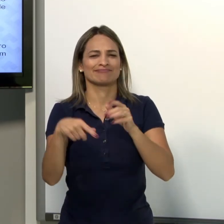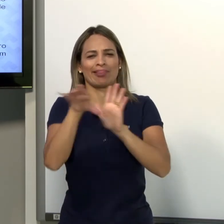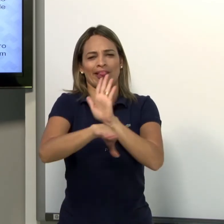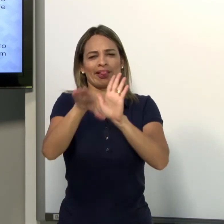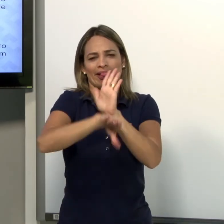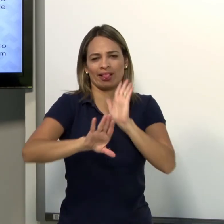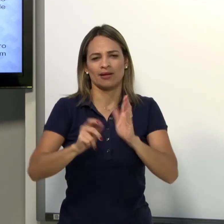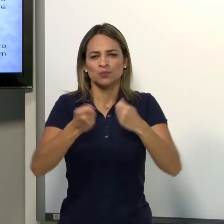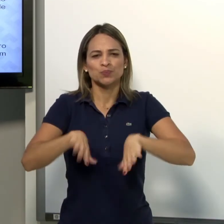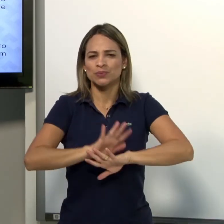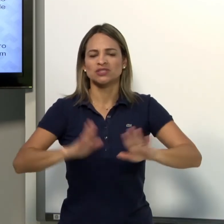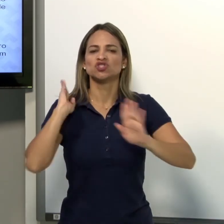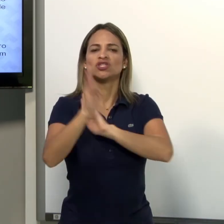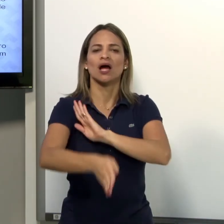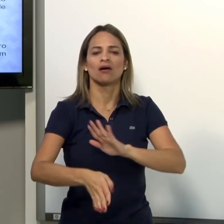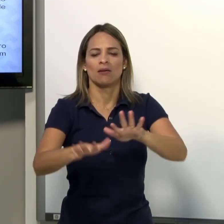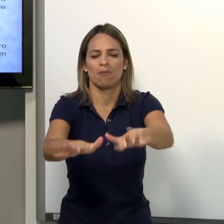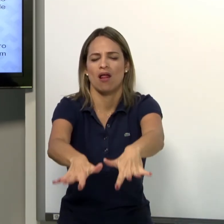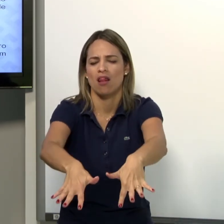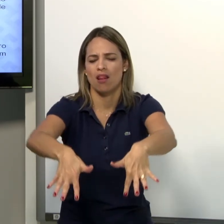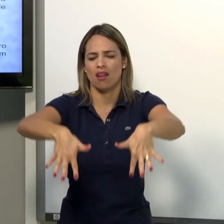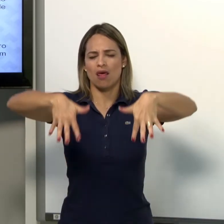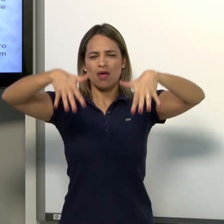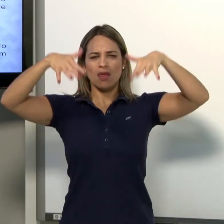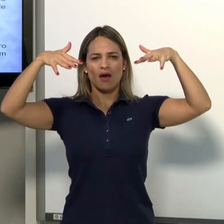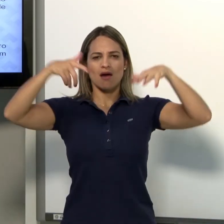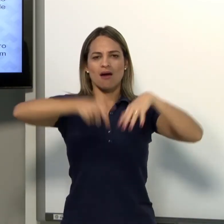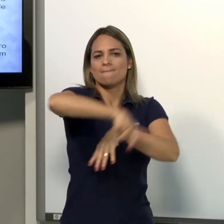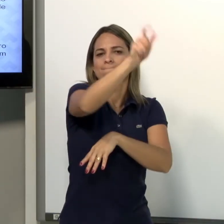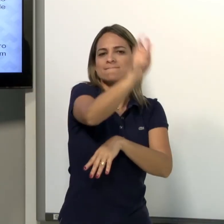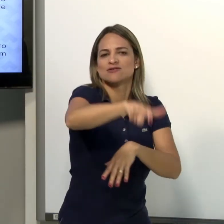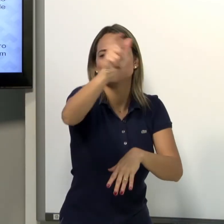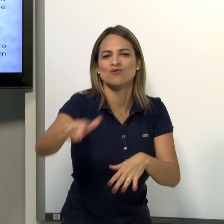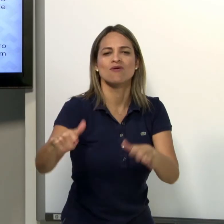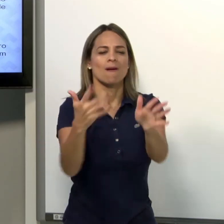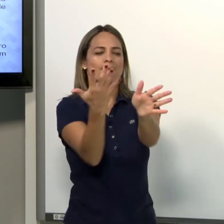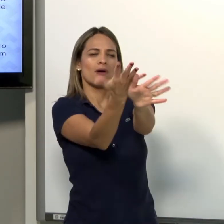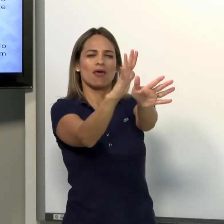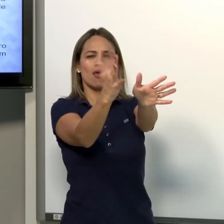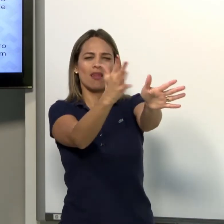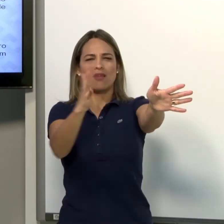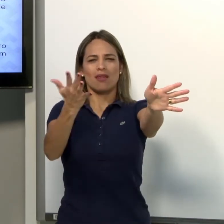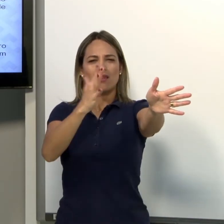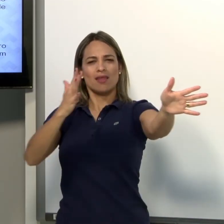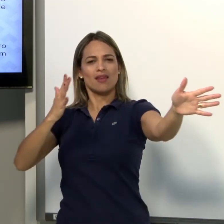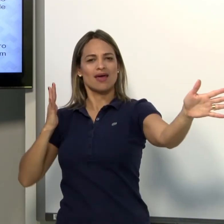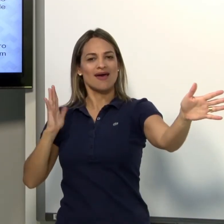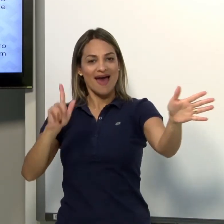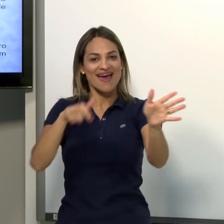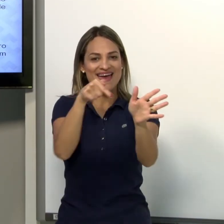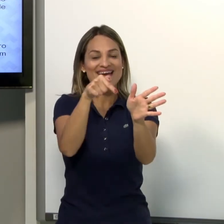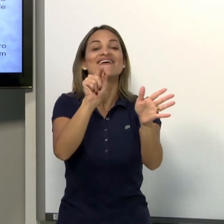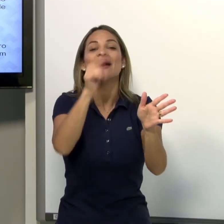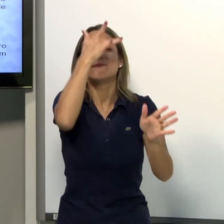Então, não vou falar muitas pessoas. Eu uso diretamente esse classificador para várias pessoas. Uma fila.